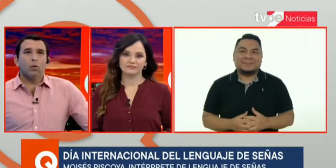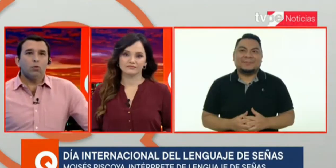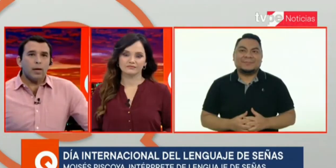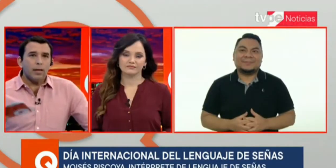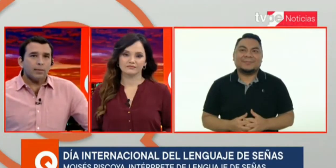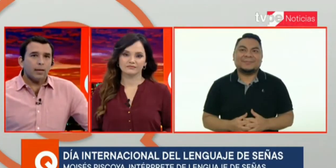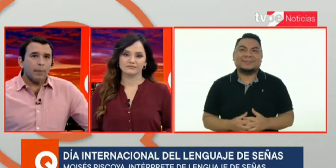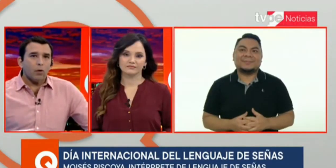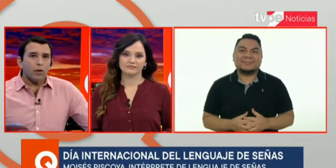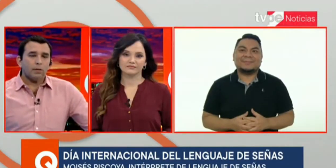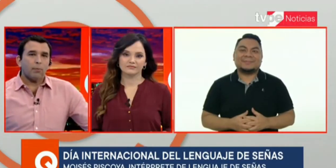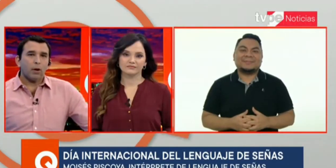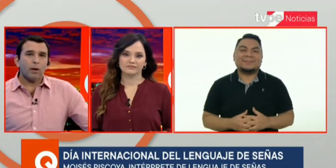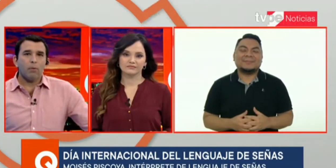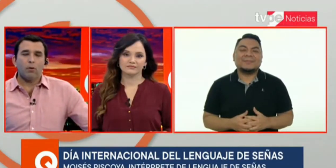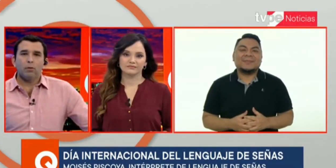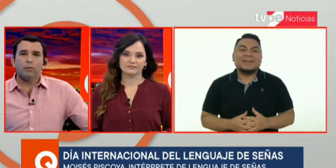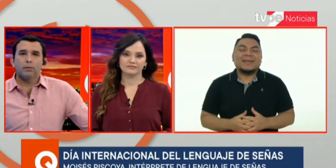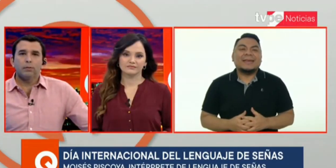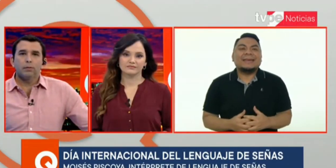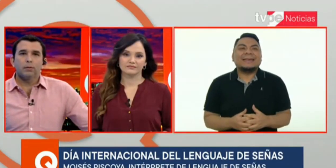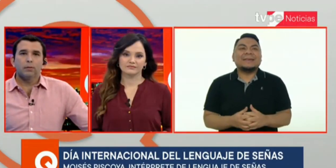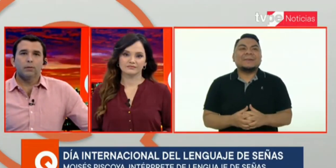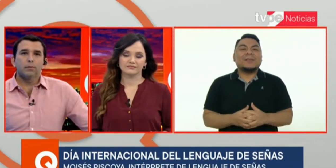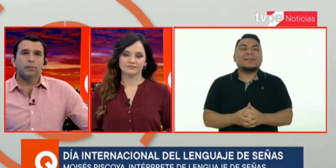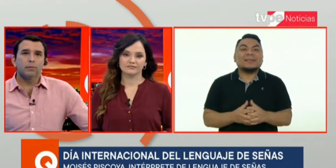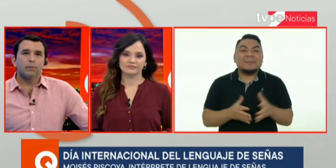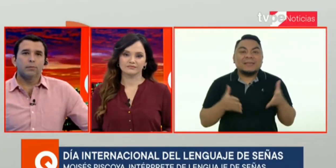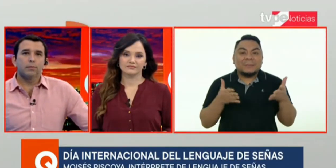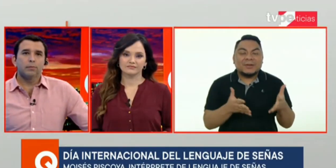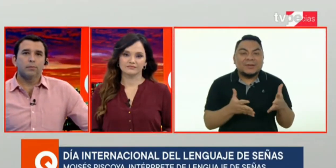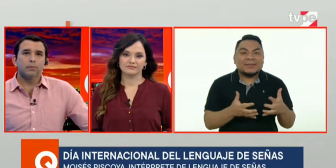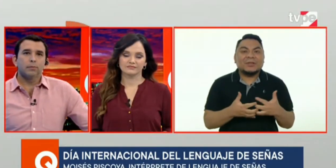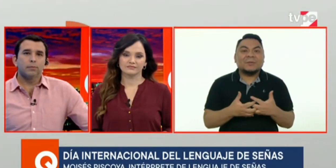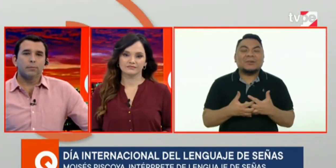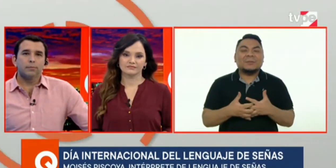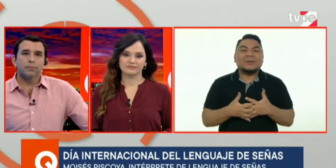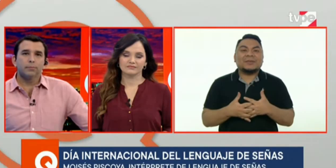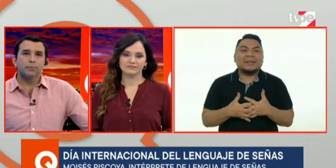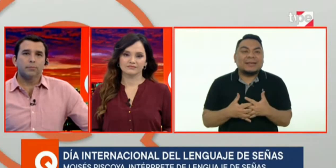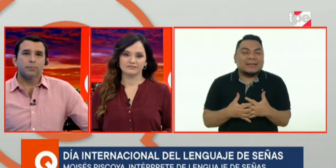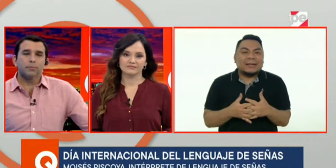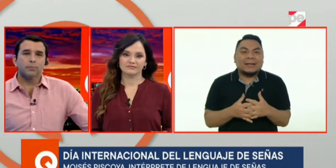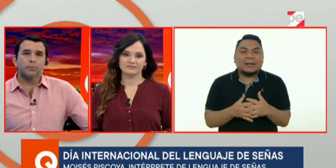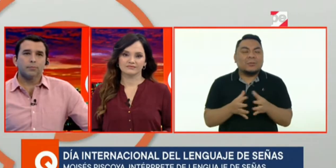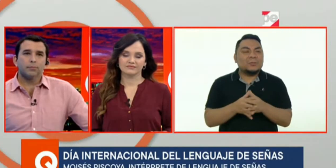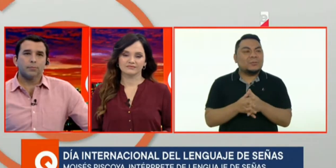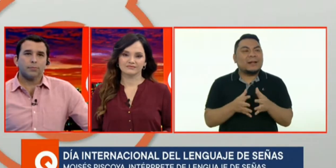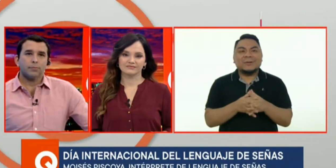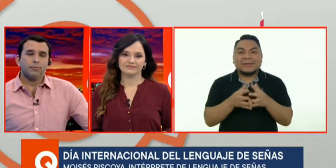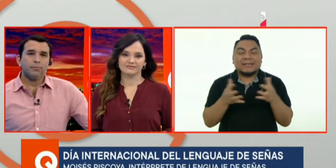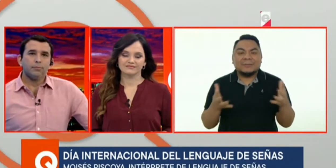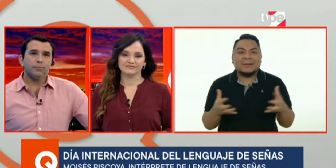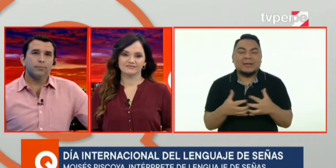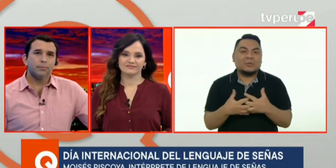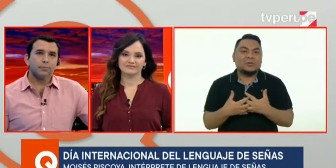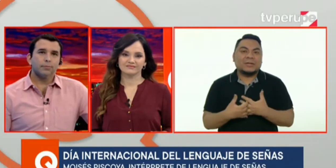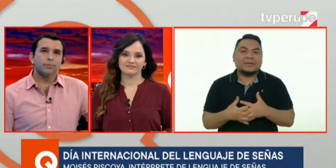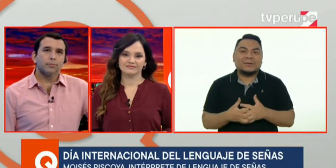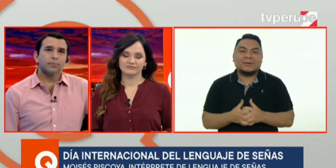gustaría ser periodista, por ejemplo? Exactamente periodista no, pero me gustaría algo, rama de la comunicación,